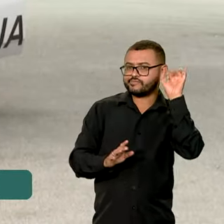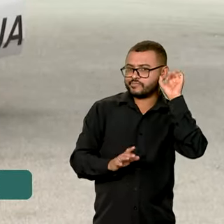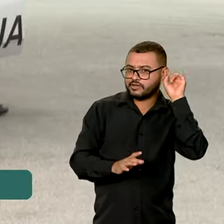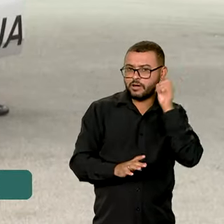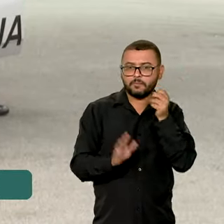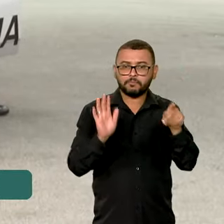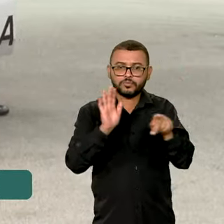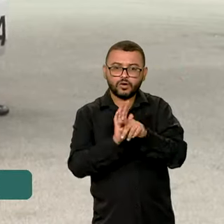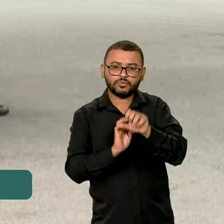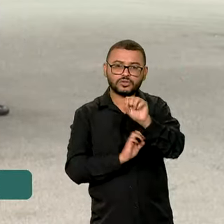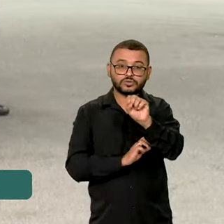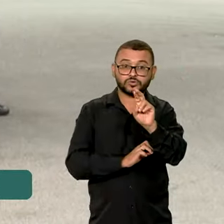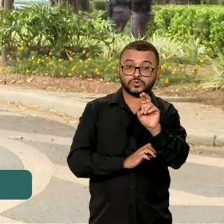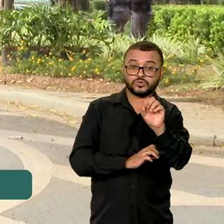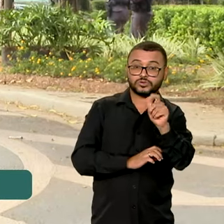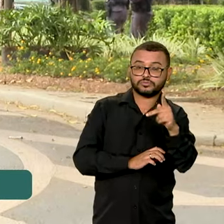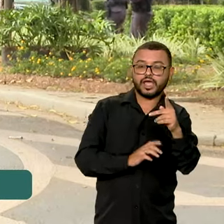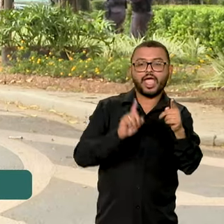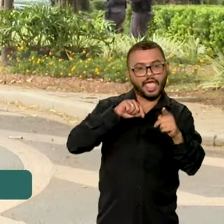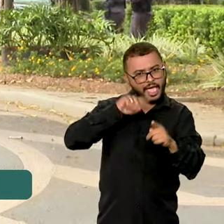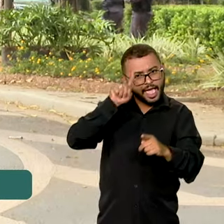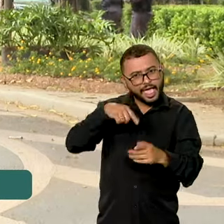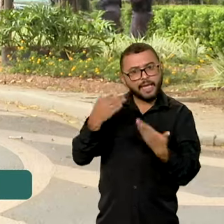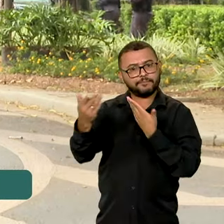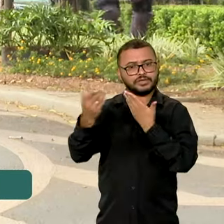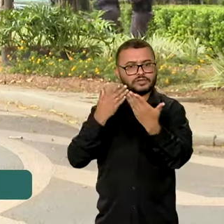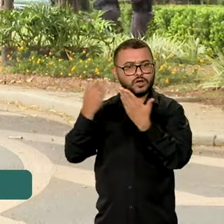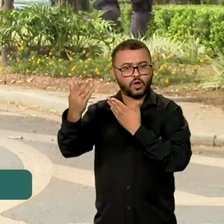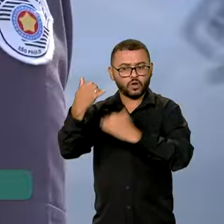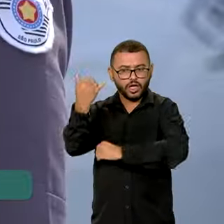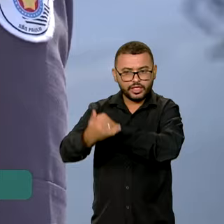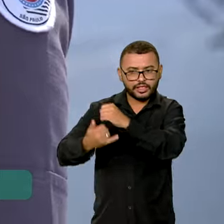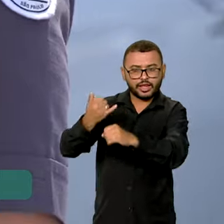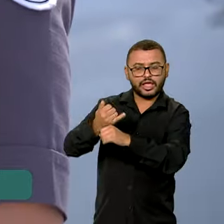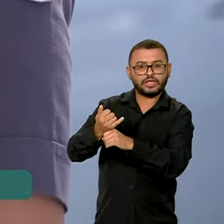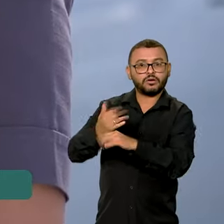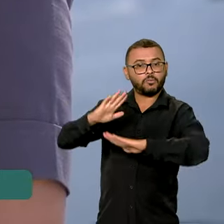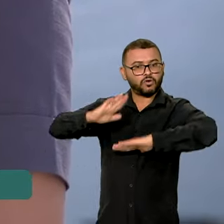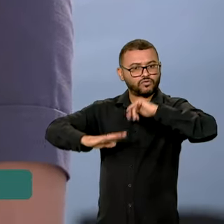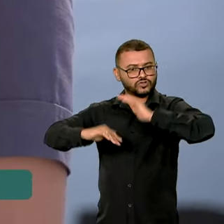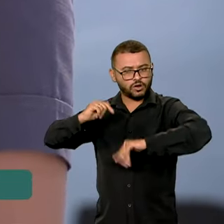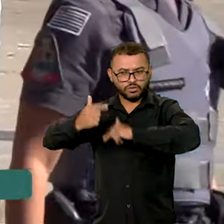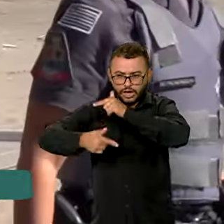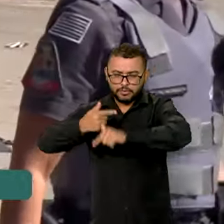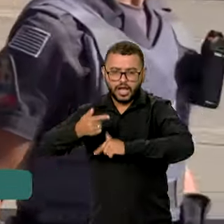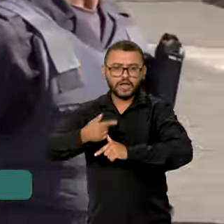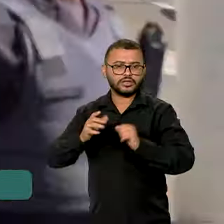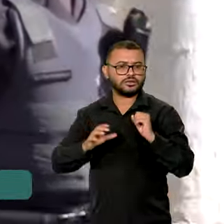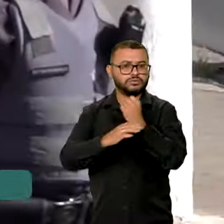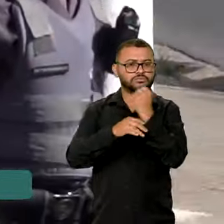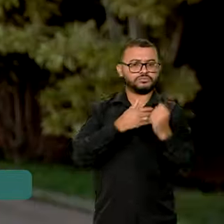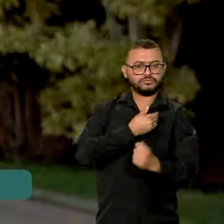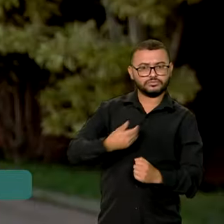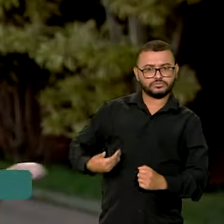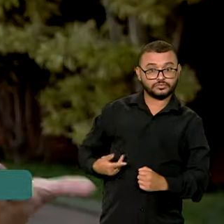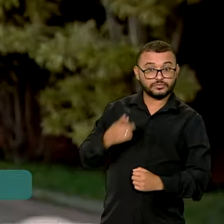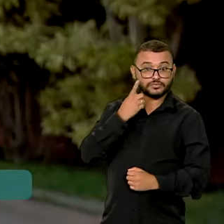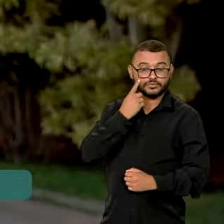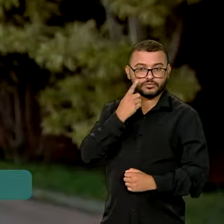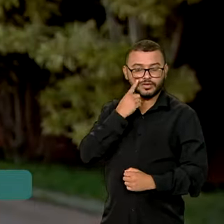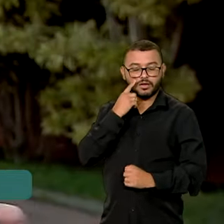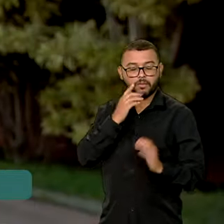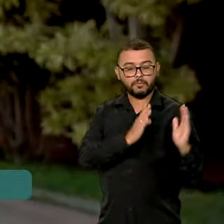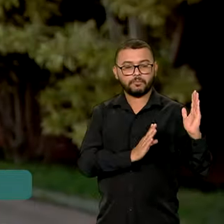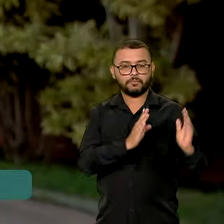oferecer assistência psicológica especializada online a profissionais de segurança pública de todo o país. Na primeira